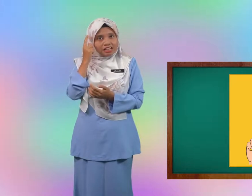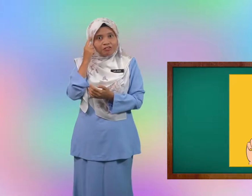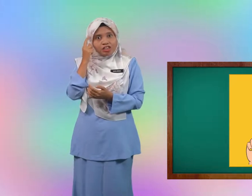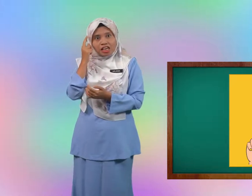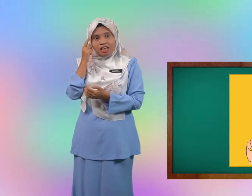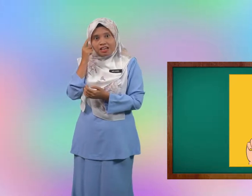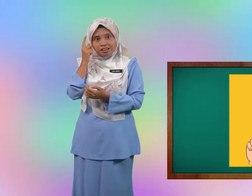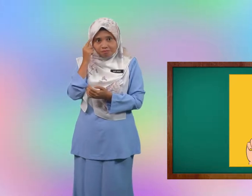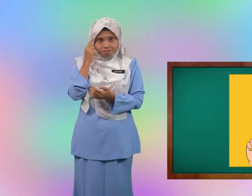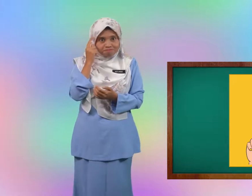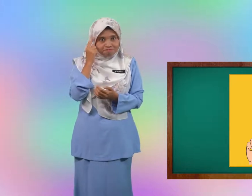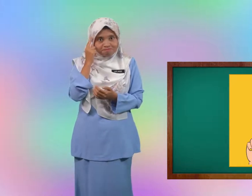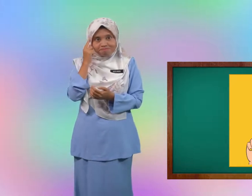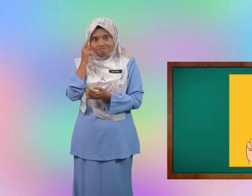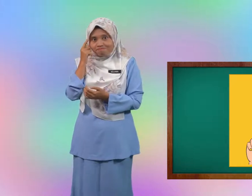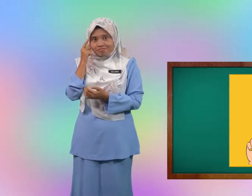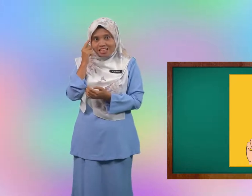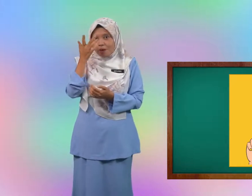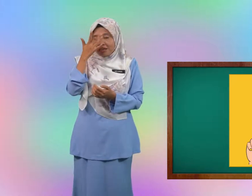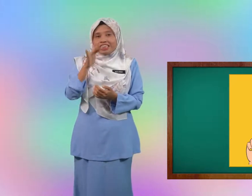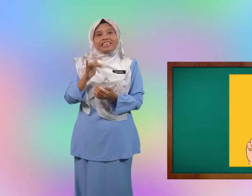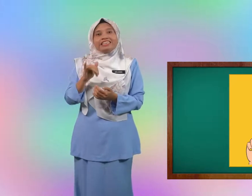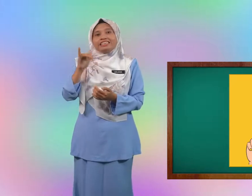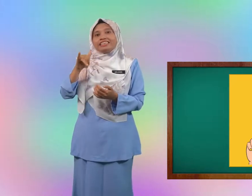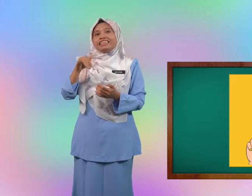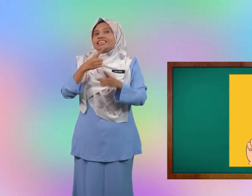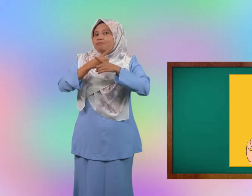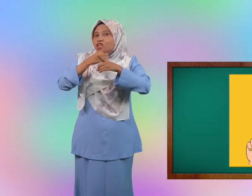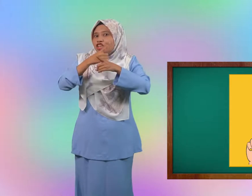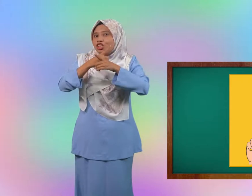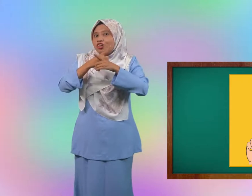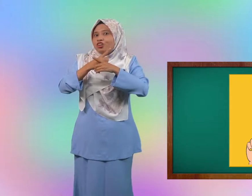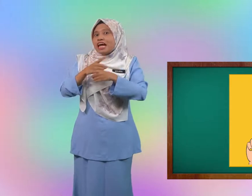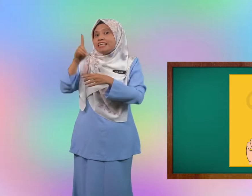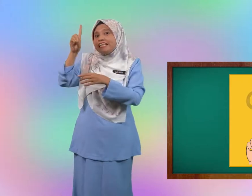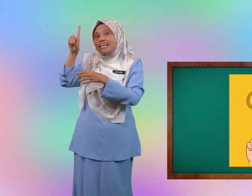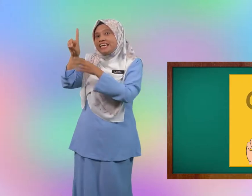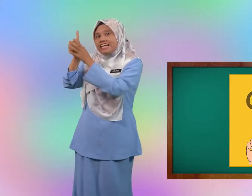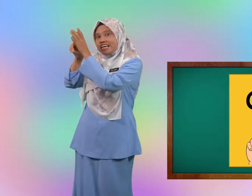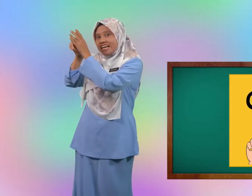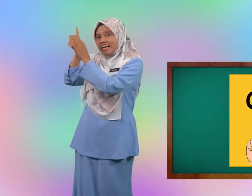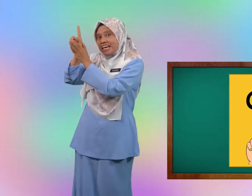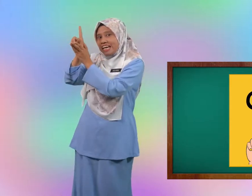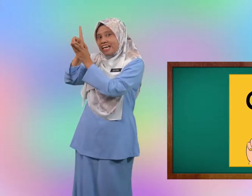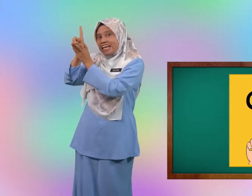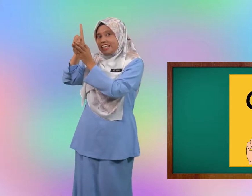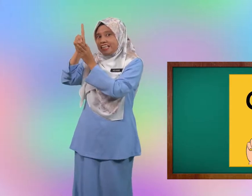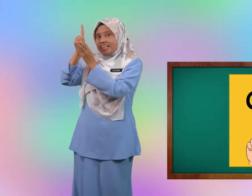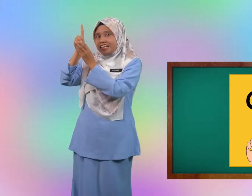fikir pandainya ya betul D D ya